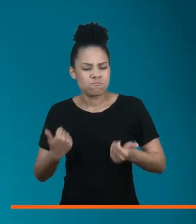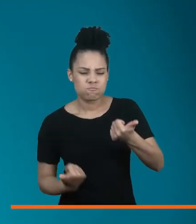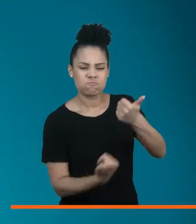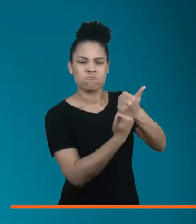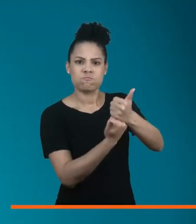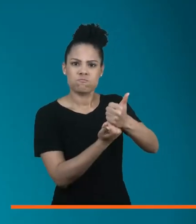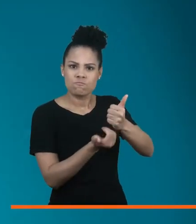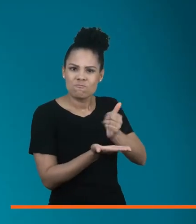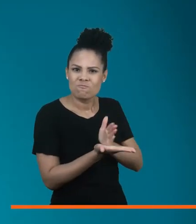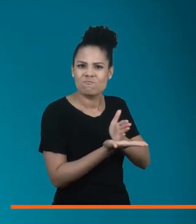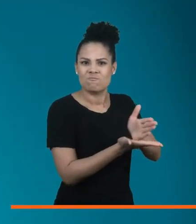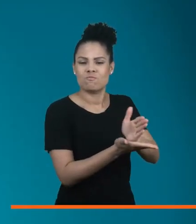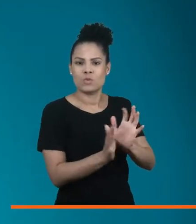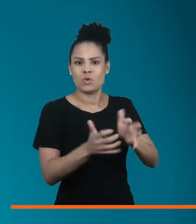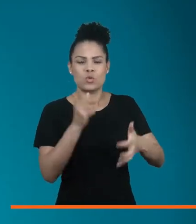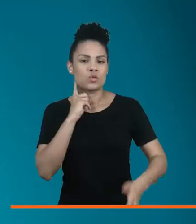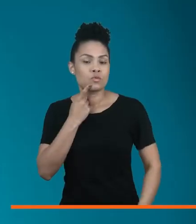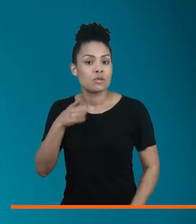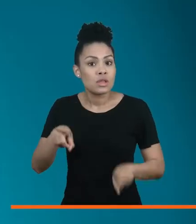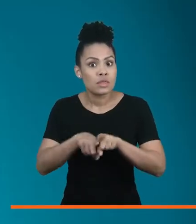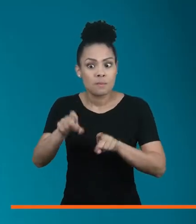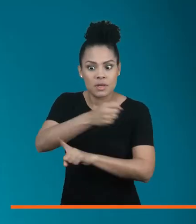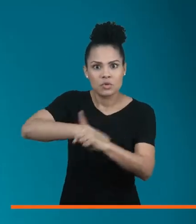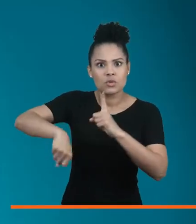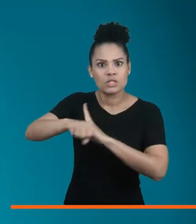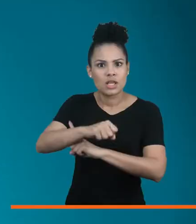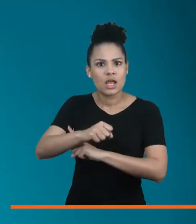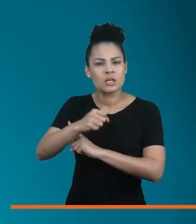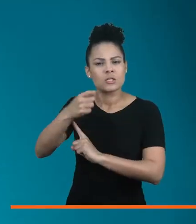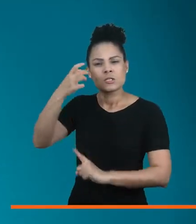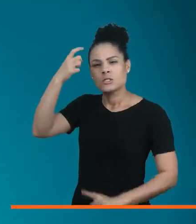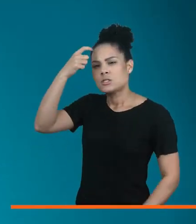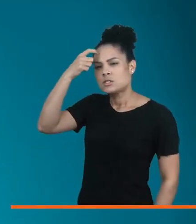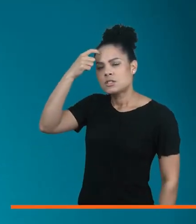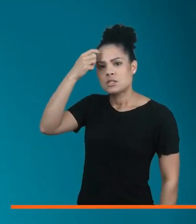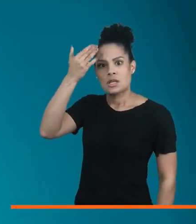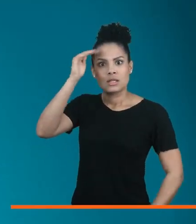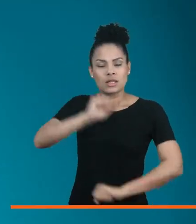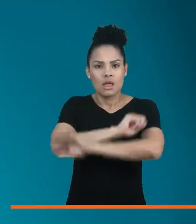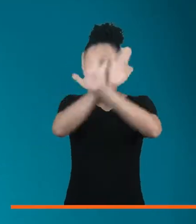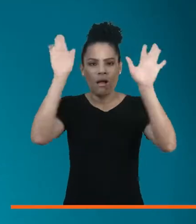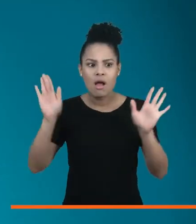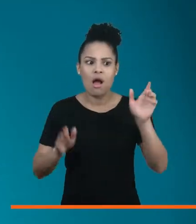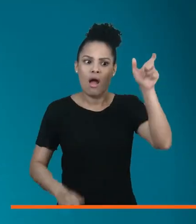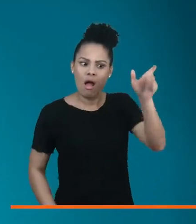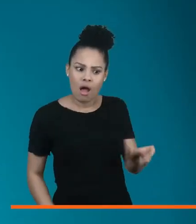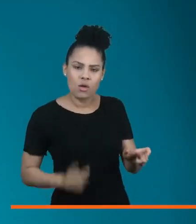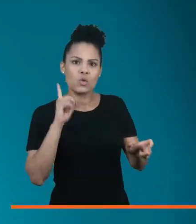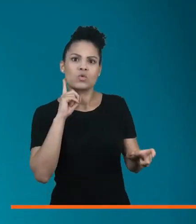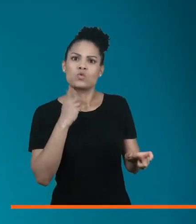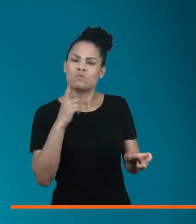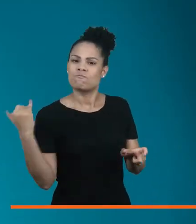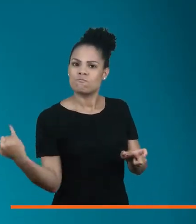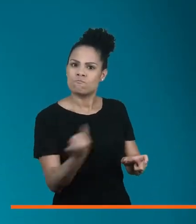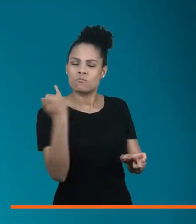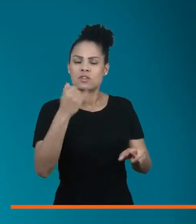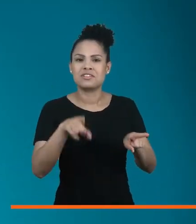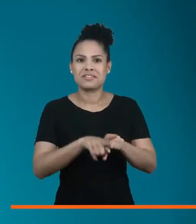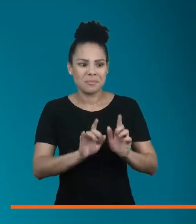os surdos. Também é de extrema importância a sociedade se conscientizar cada vez mais sobre a relevância dos surdos e de